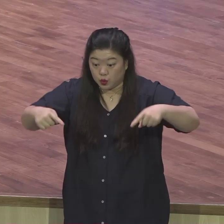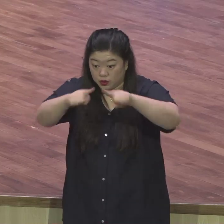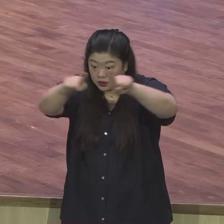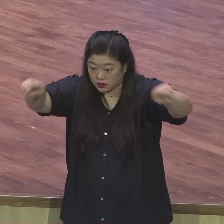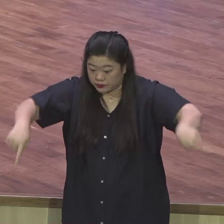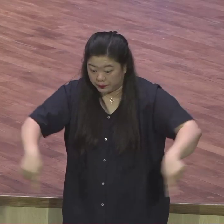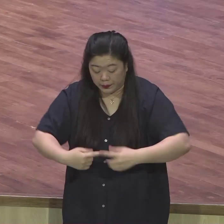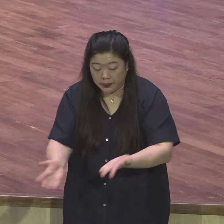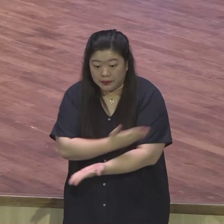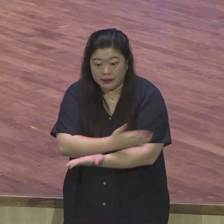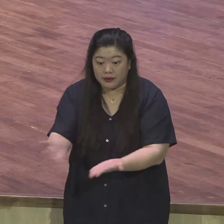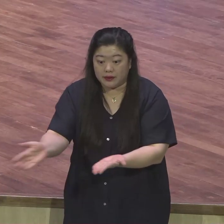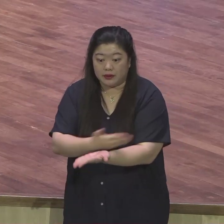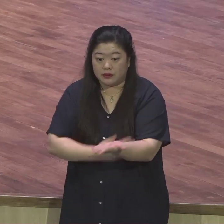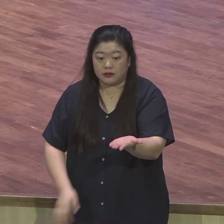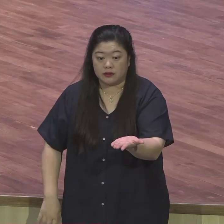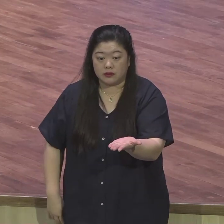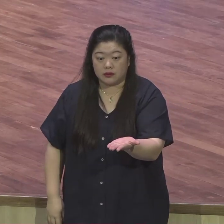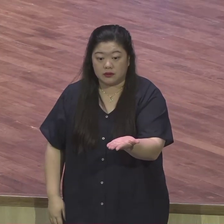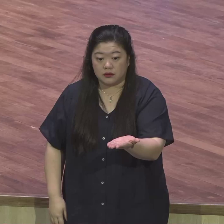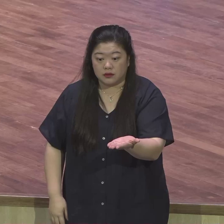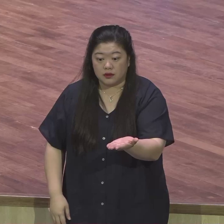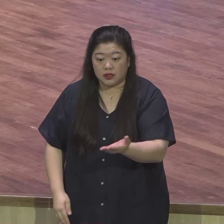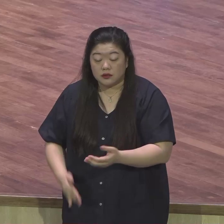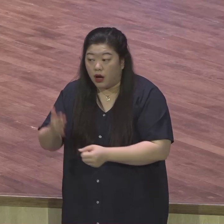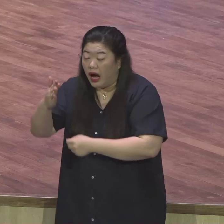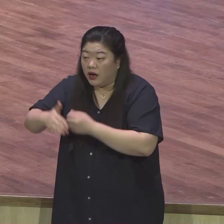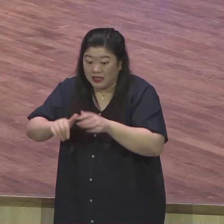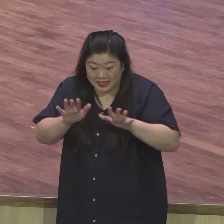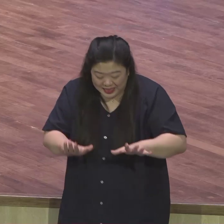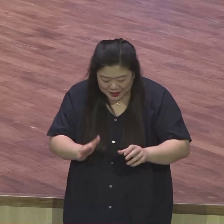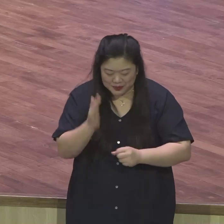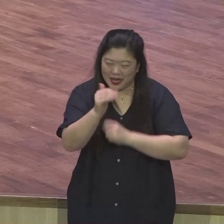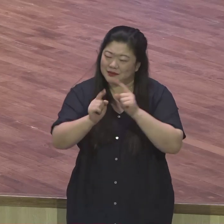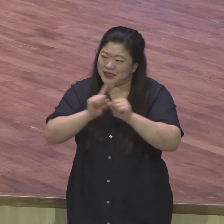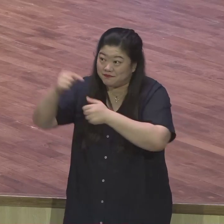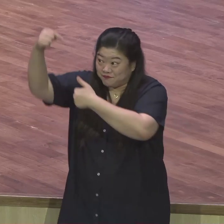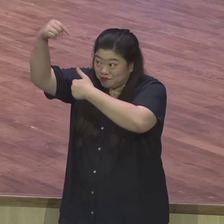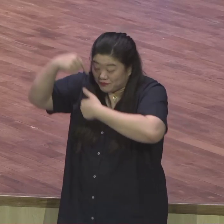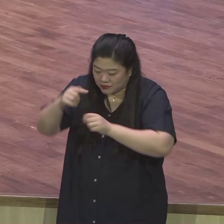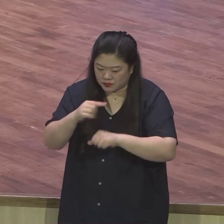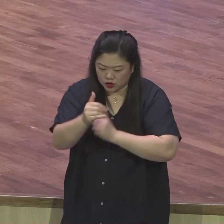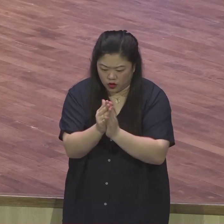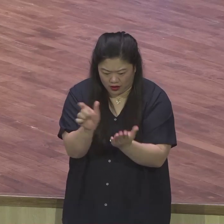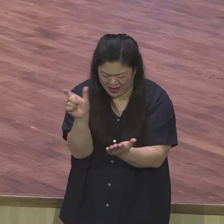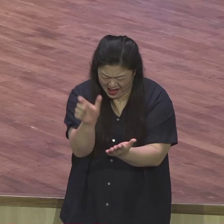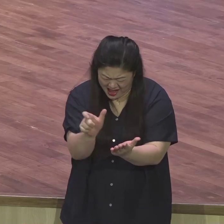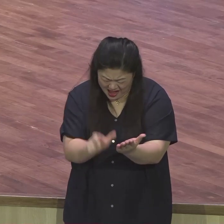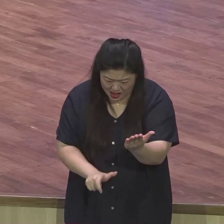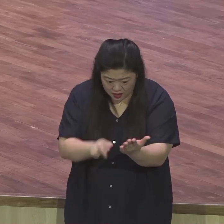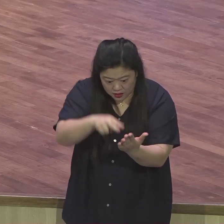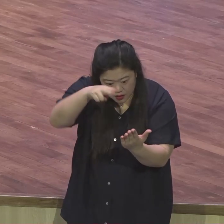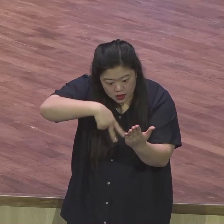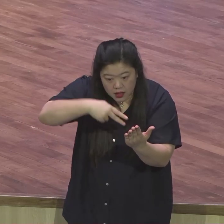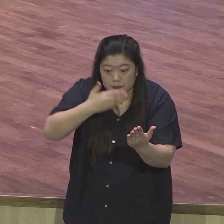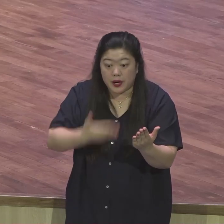전달하는 매개체가 꿈이었어요. 꿈은 많았어요. 그래서 그래서 요섭에게 주어진